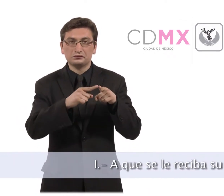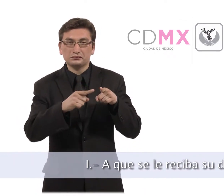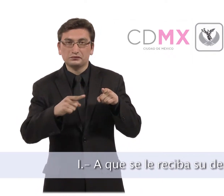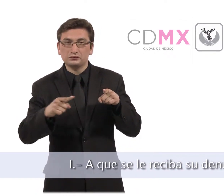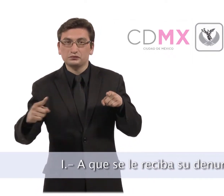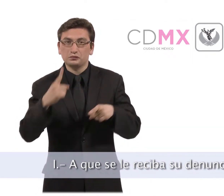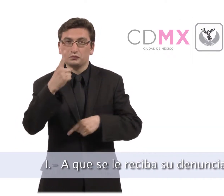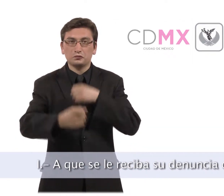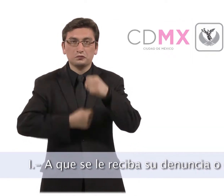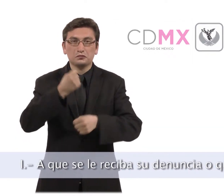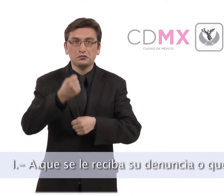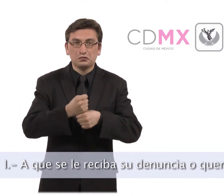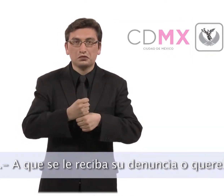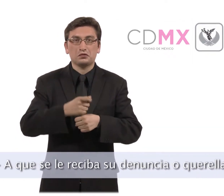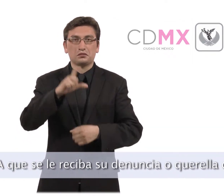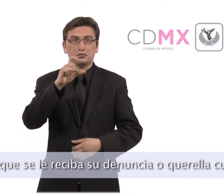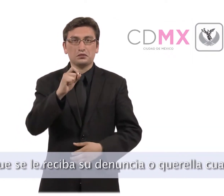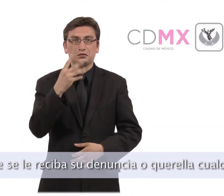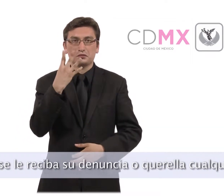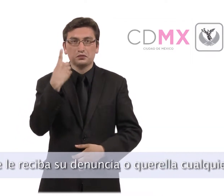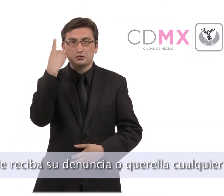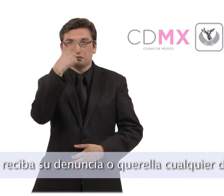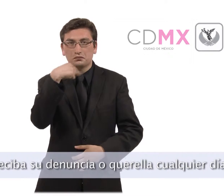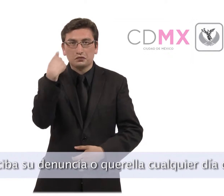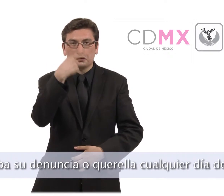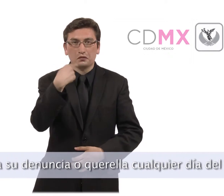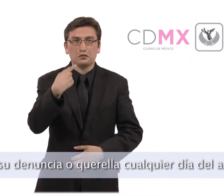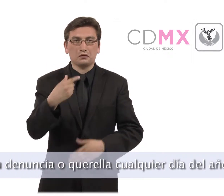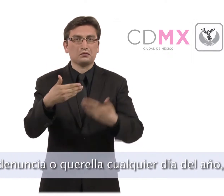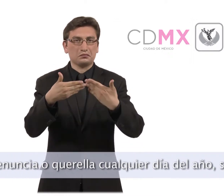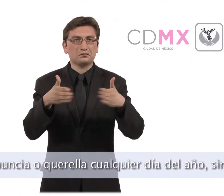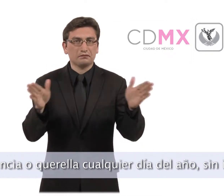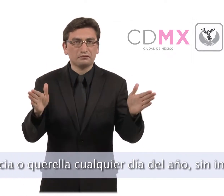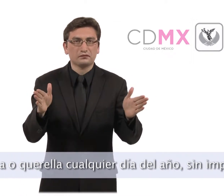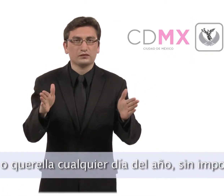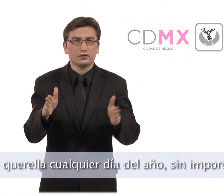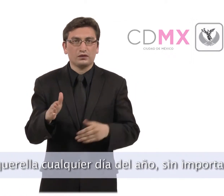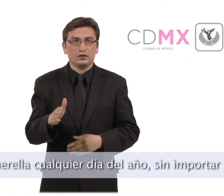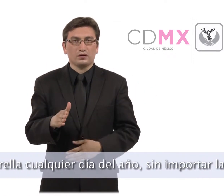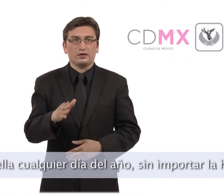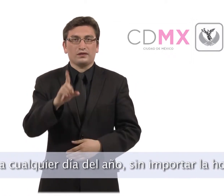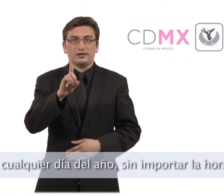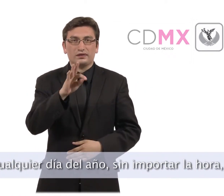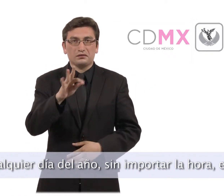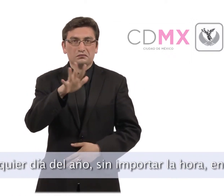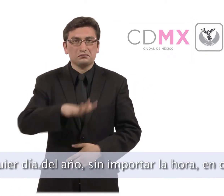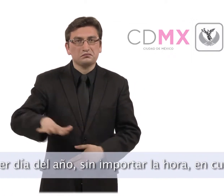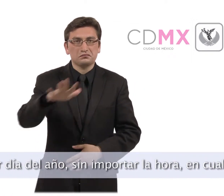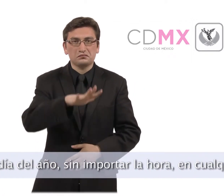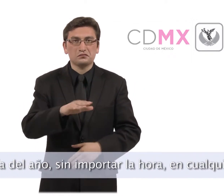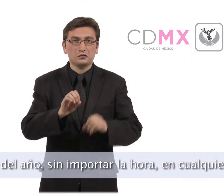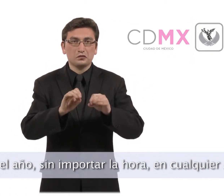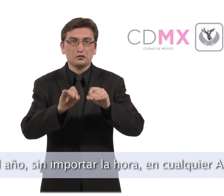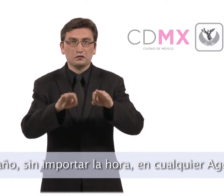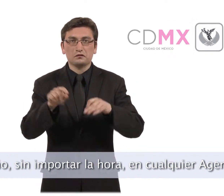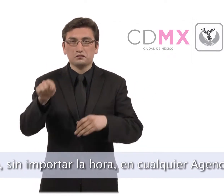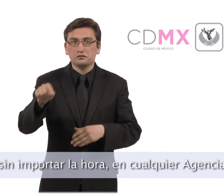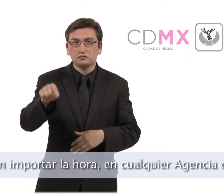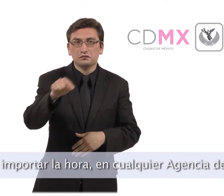Primero, a que se le reciba su denuncia o querella cualquier día del año sin importar la hora en cualquier agencia de la investigación